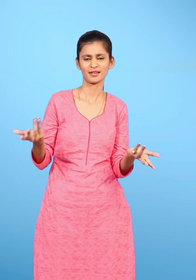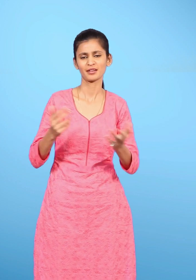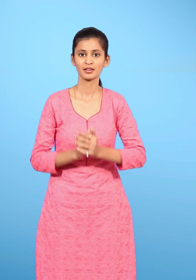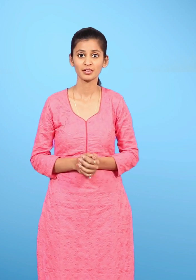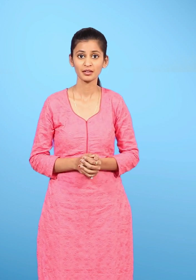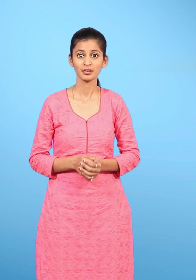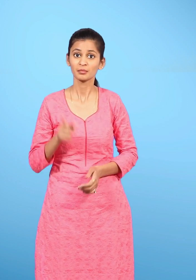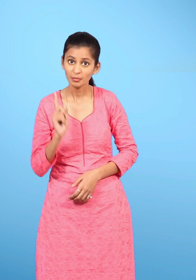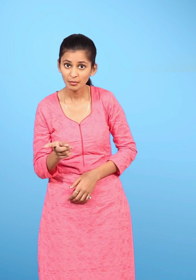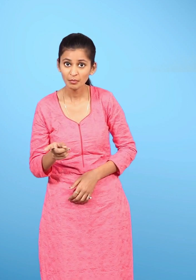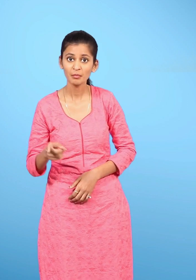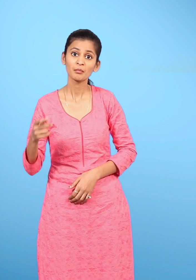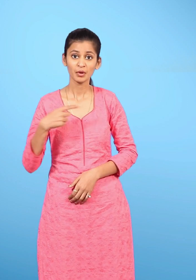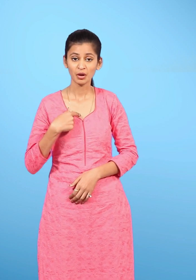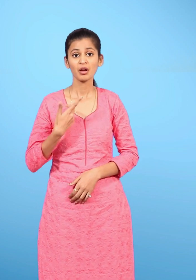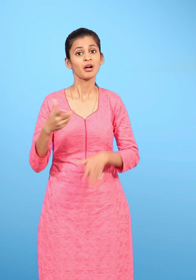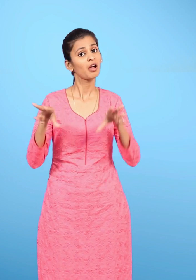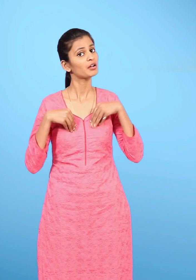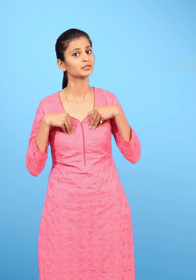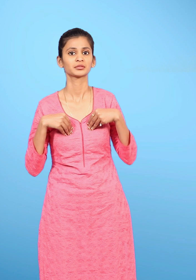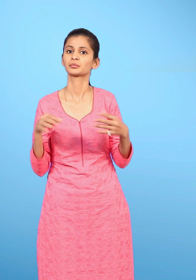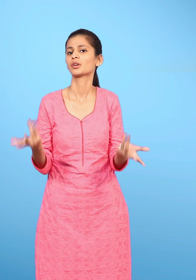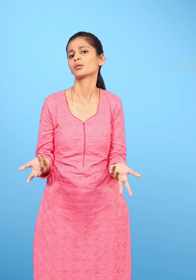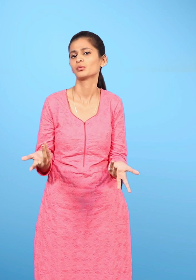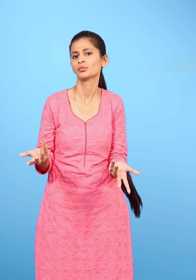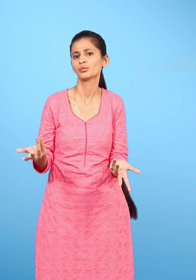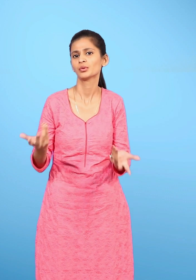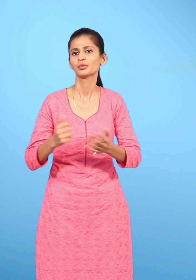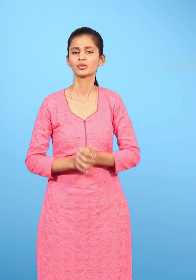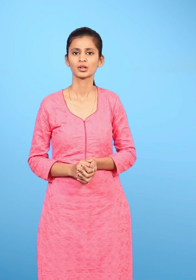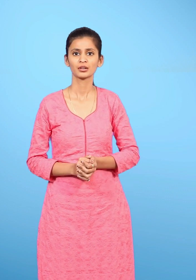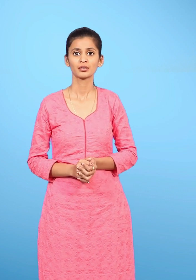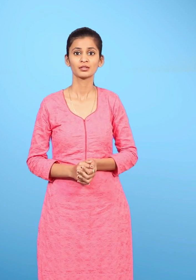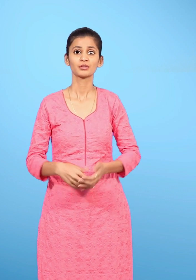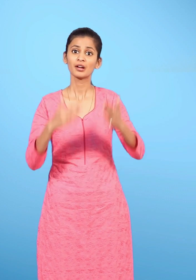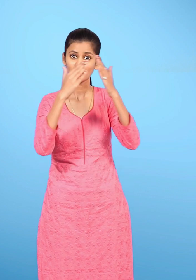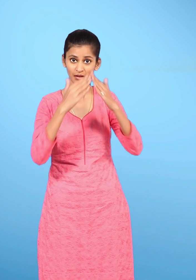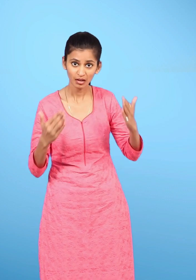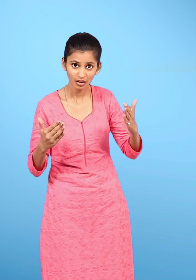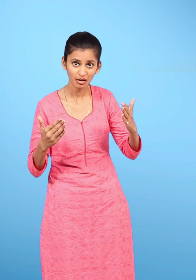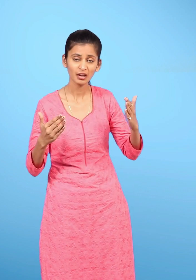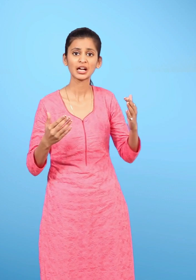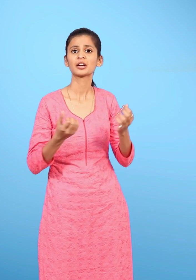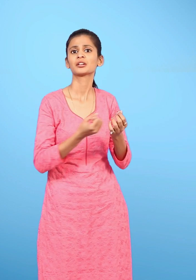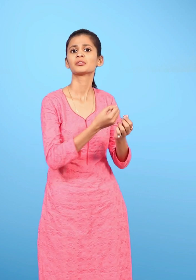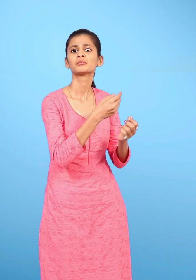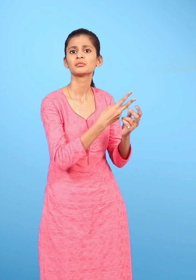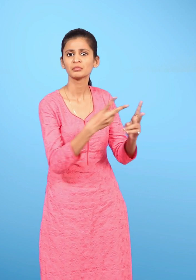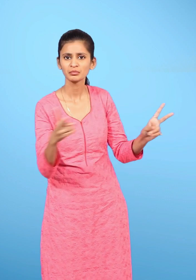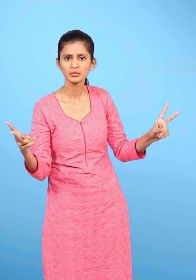लेकिन मा कैसे मैं मानू घर तो ये कितनों का अपना